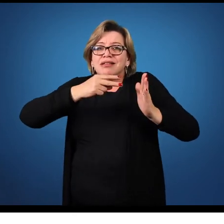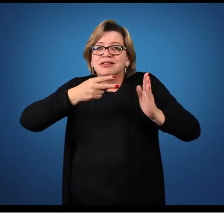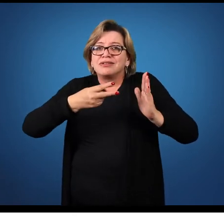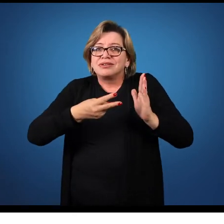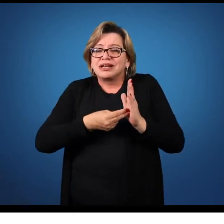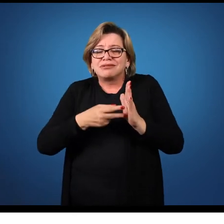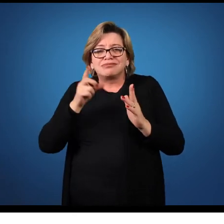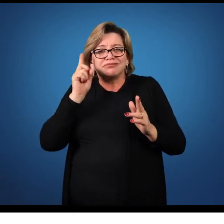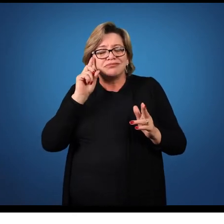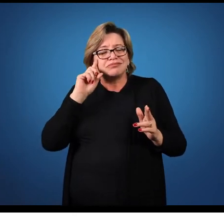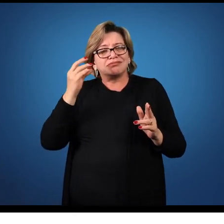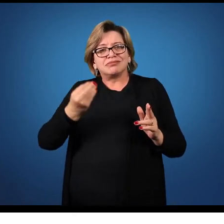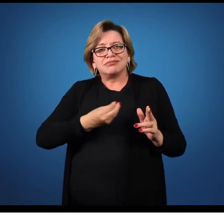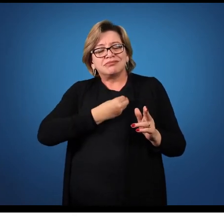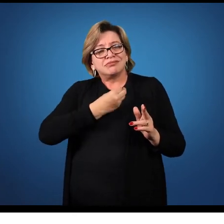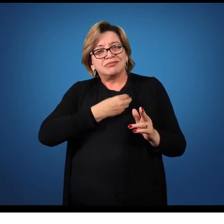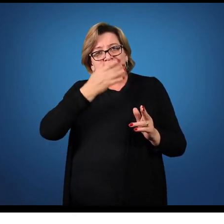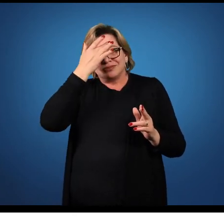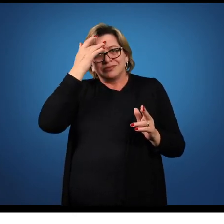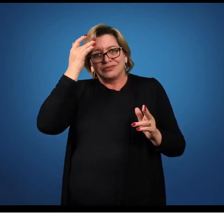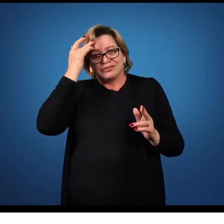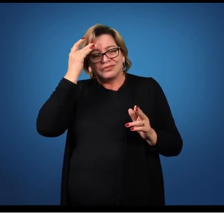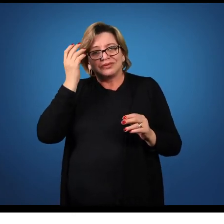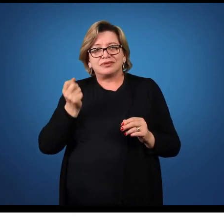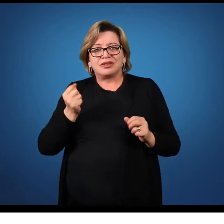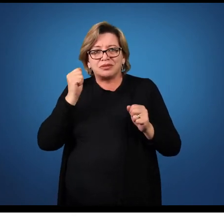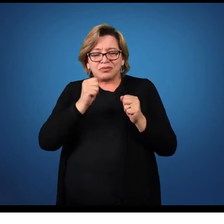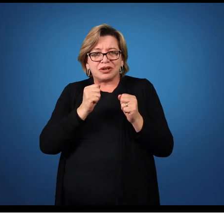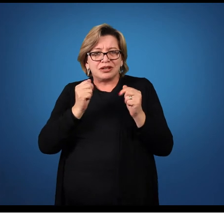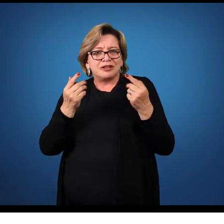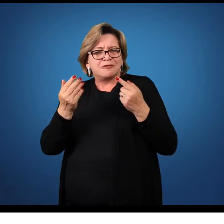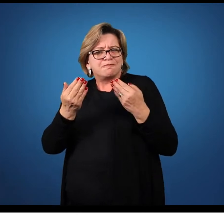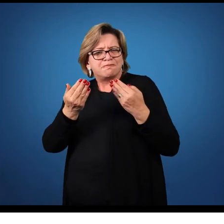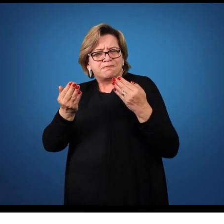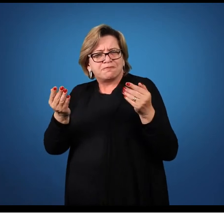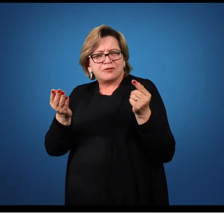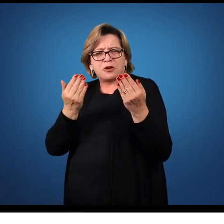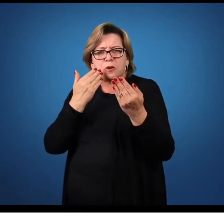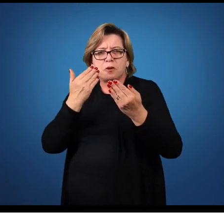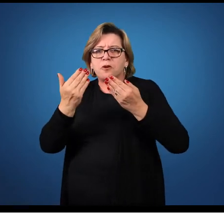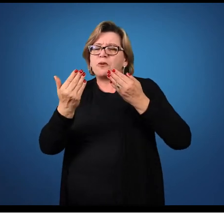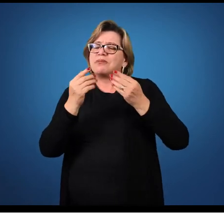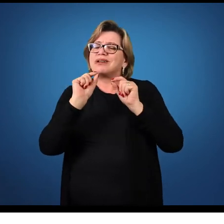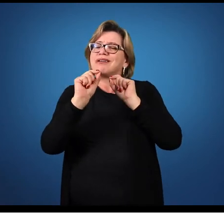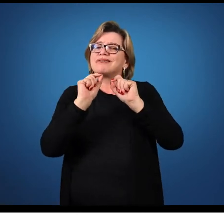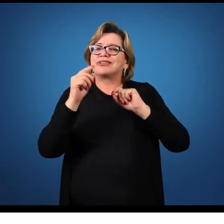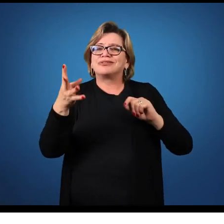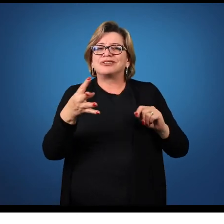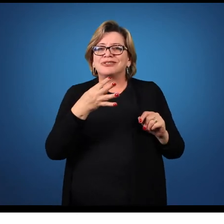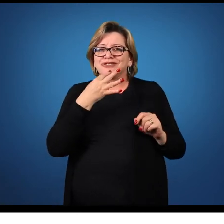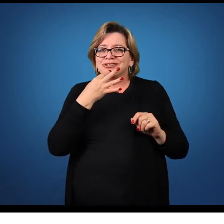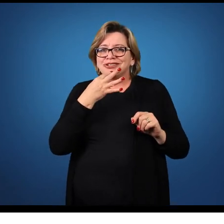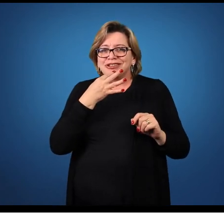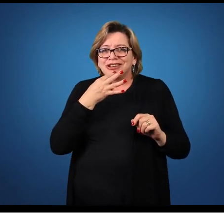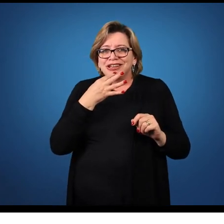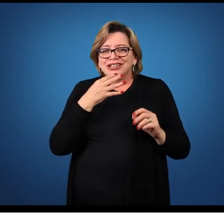partir do cotidiano. Então, você pode aproximar os elementos desta obra a elementos que você conhece, a elementos do seu dia a dia.